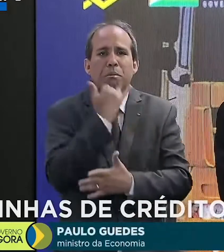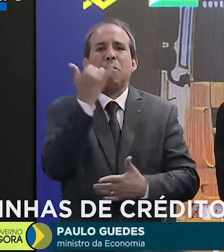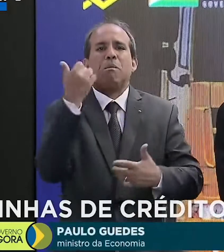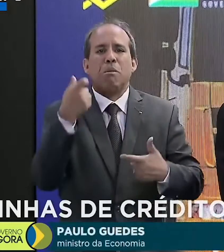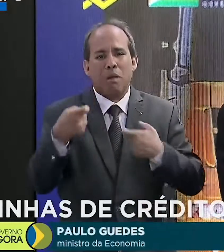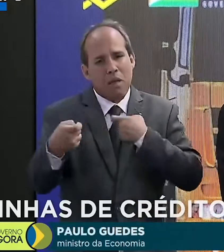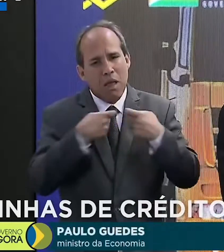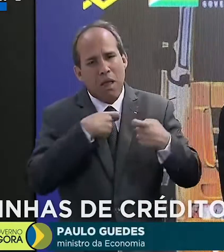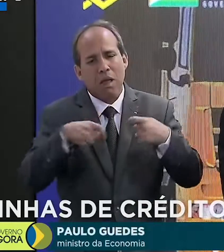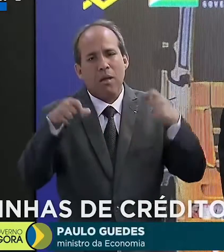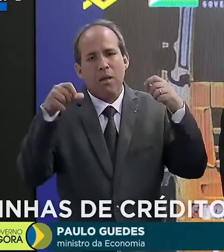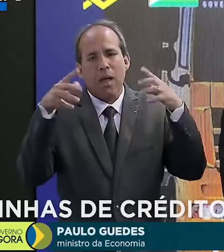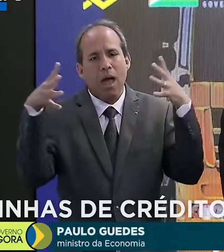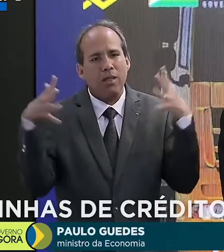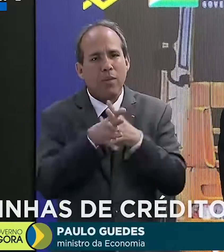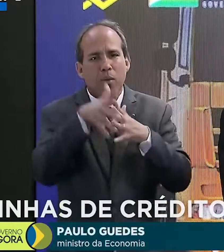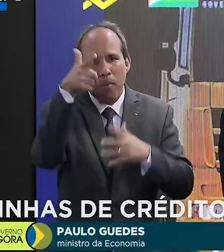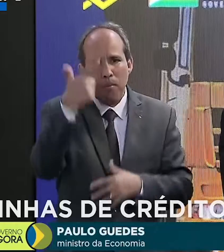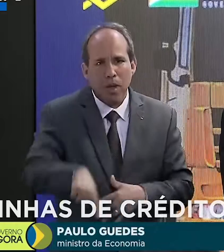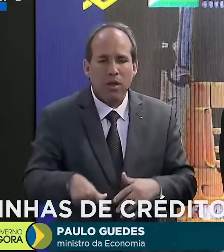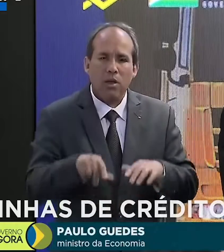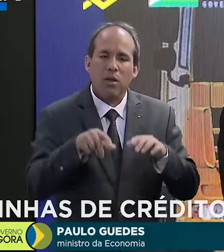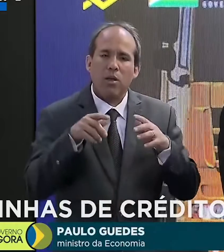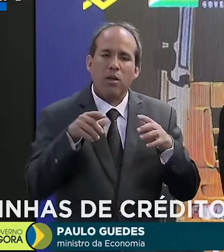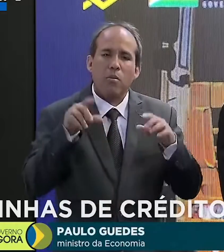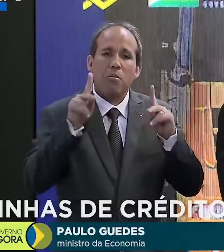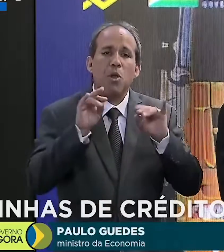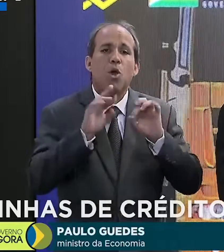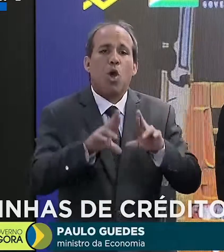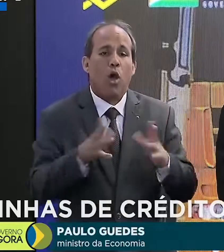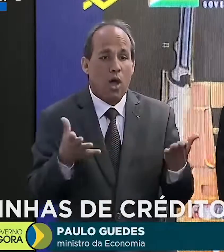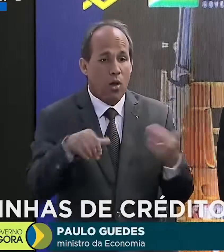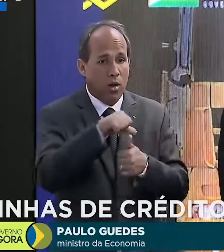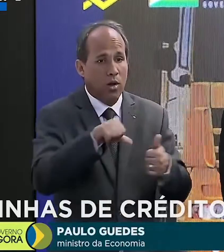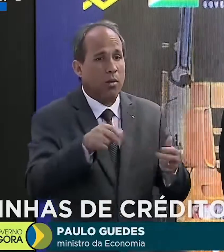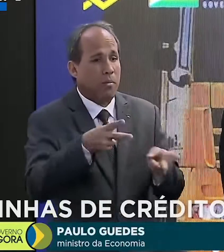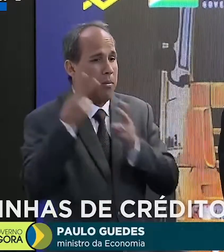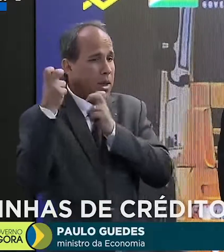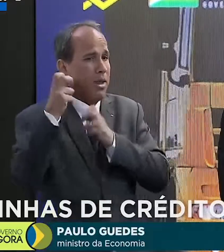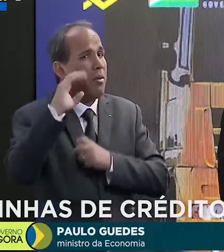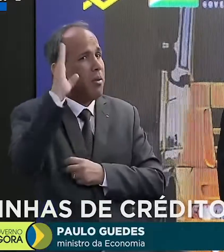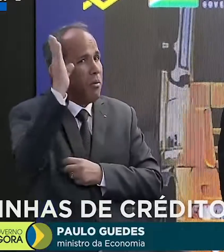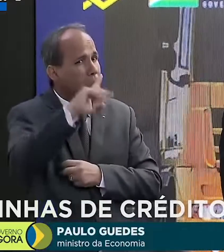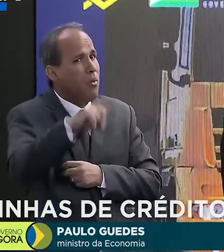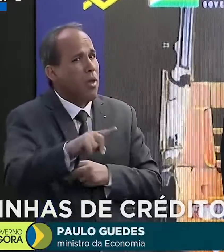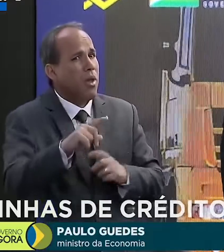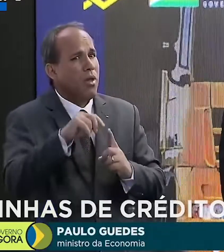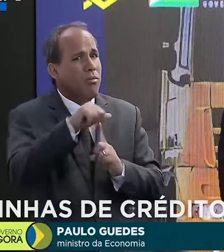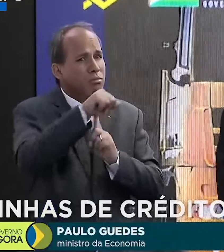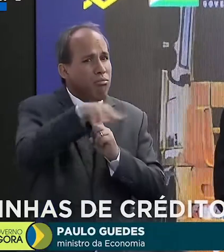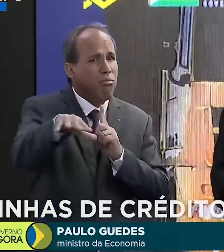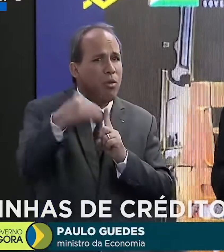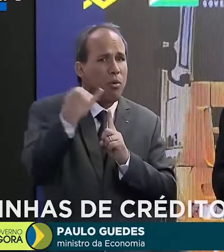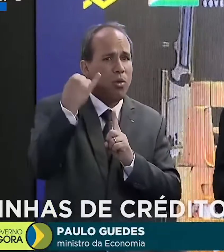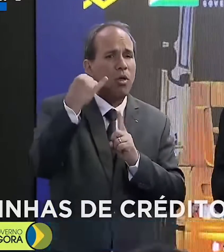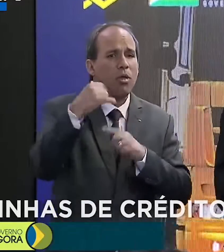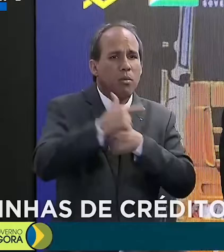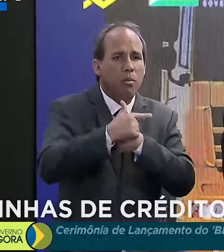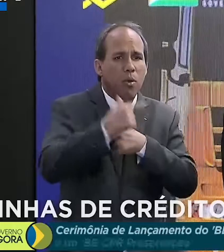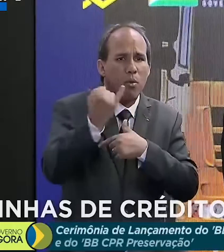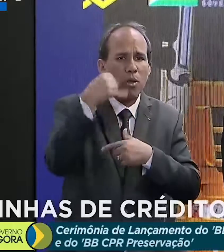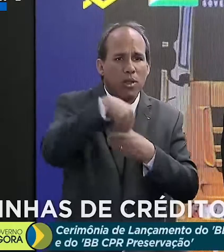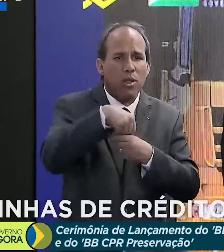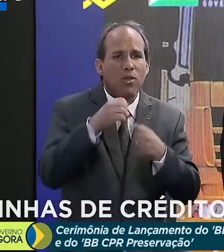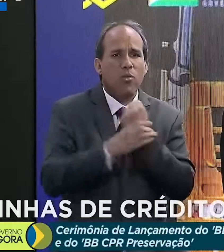grande verdade é que o Brasil está sendo percebido como um grande agente e um papel decisivo em segurança alimentar e